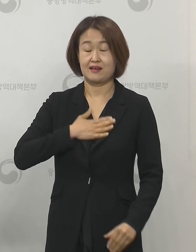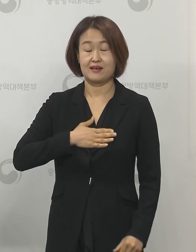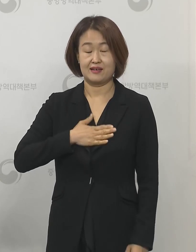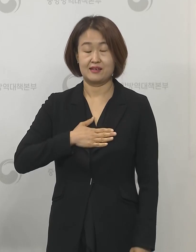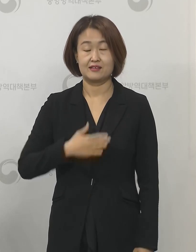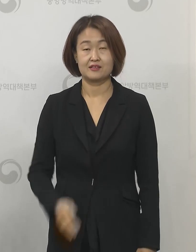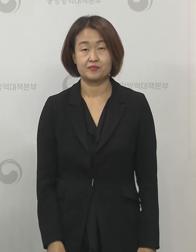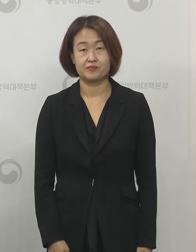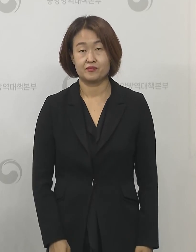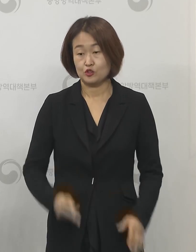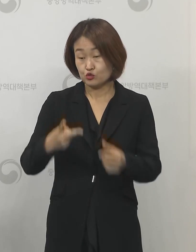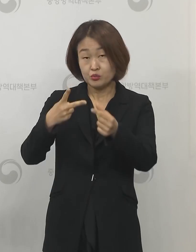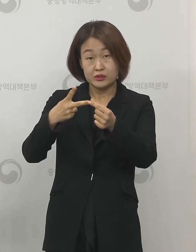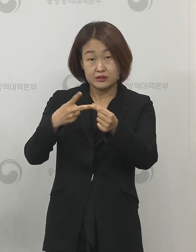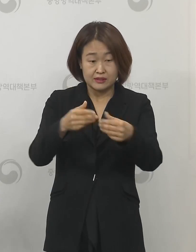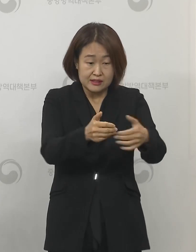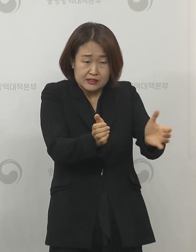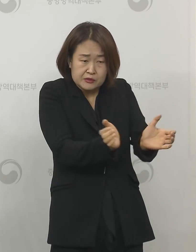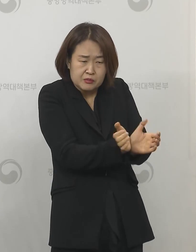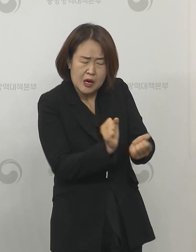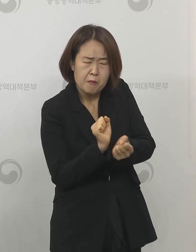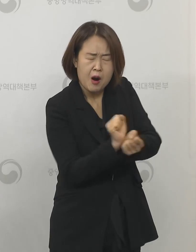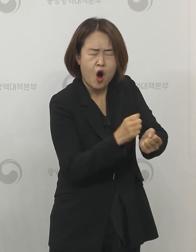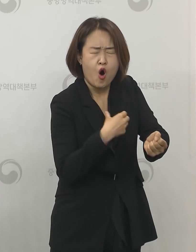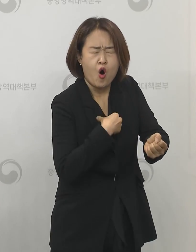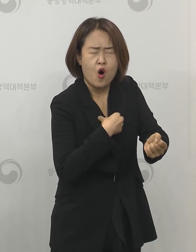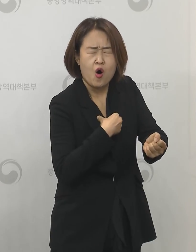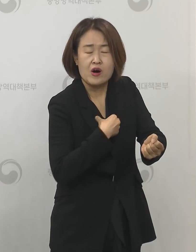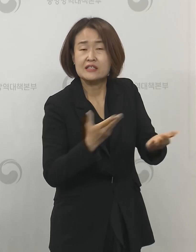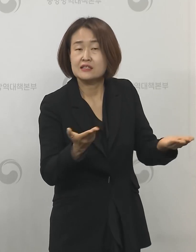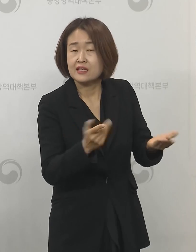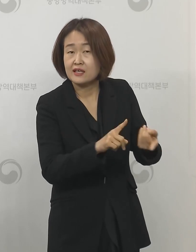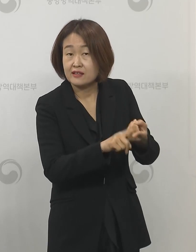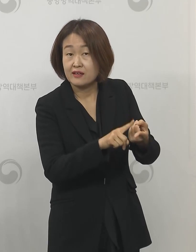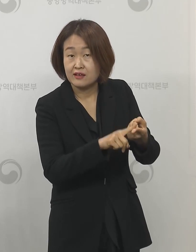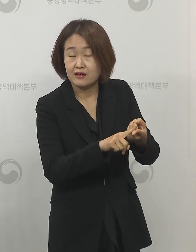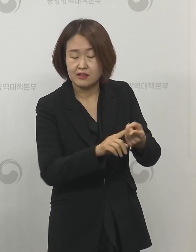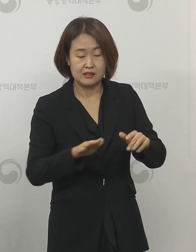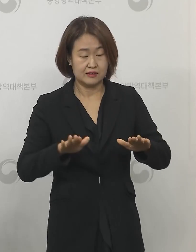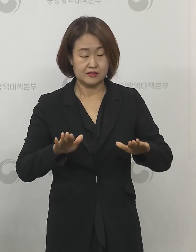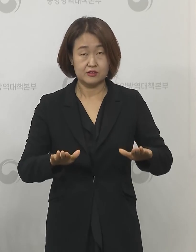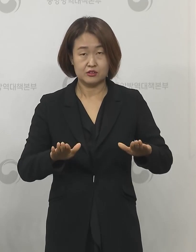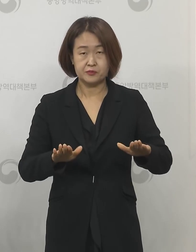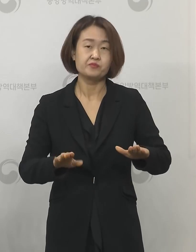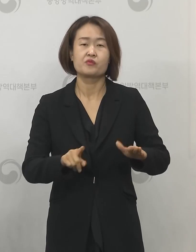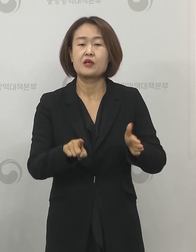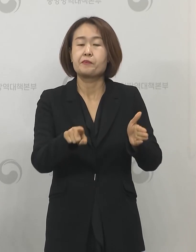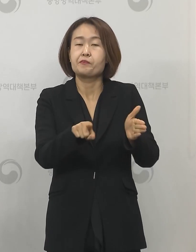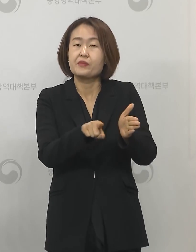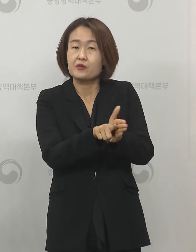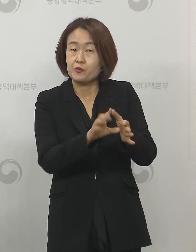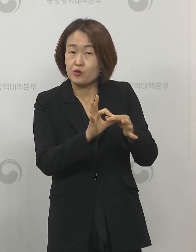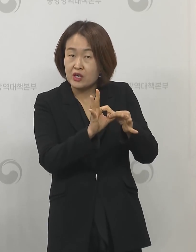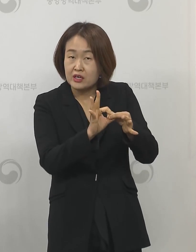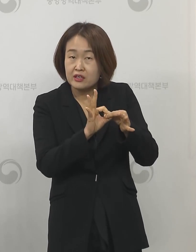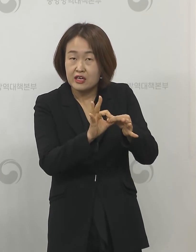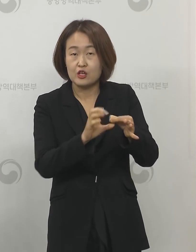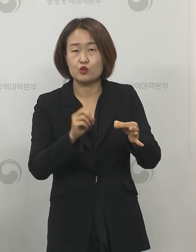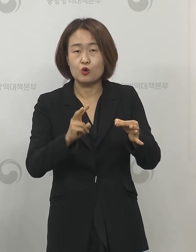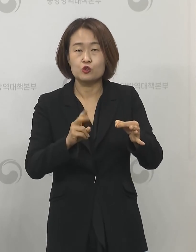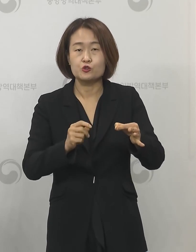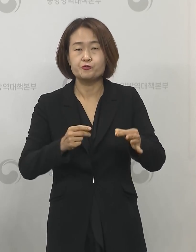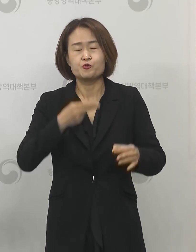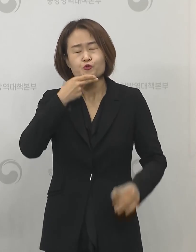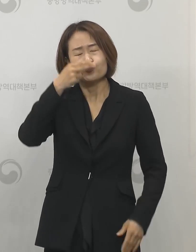두 번째 집단 감염이 우려되는 업종에 대해서는 현재 저희가 종교시설이나 아니면 유흥시설